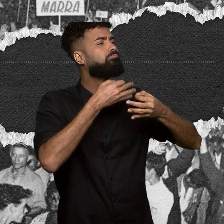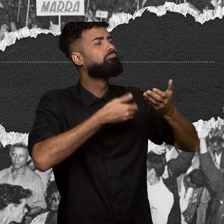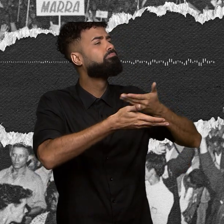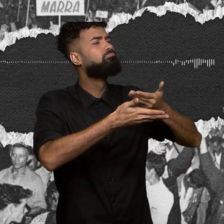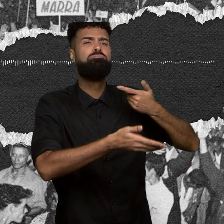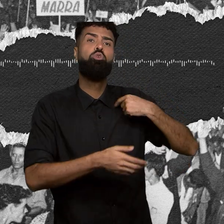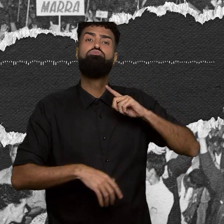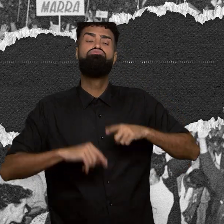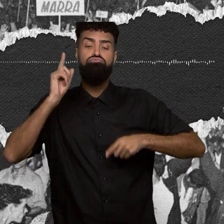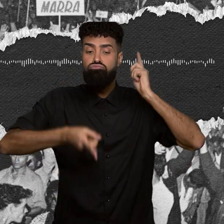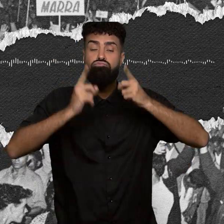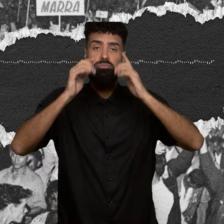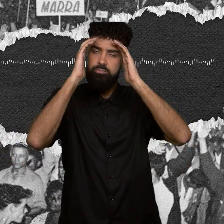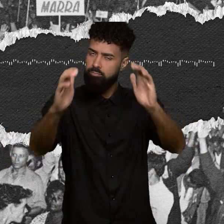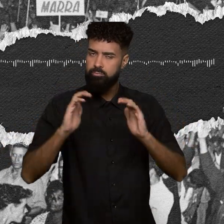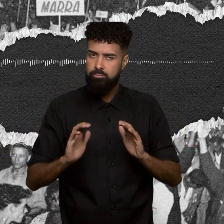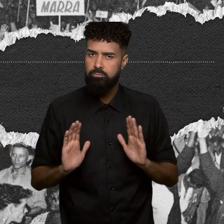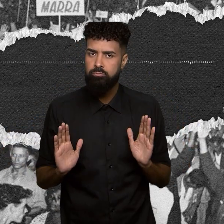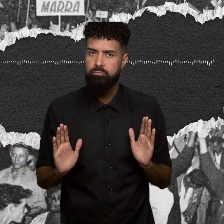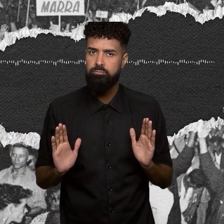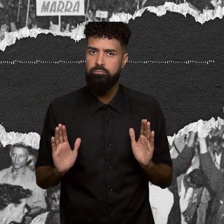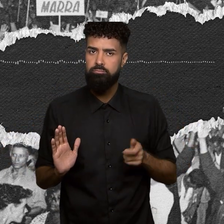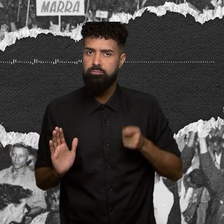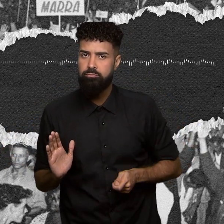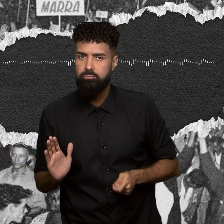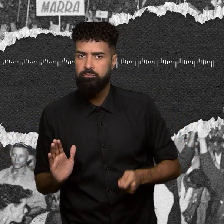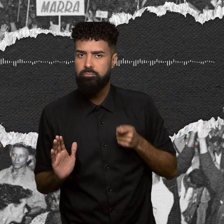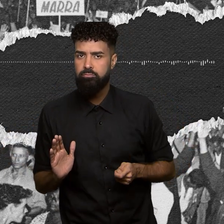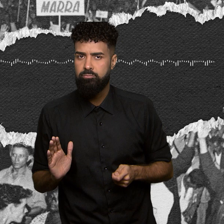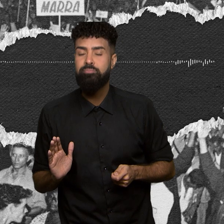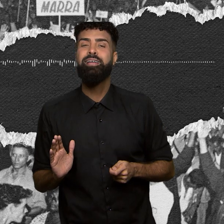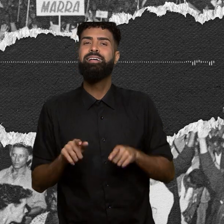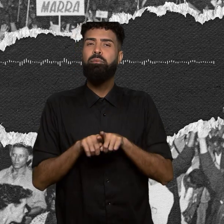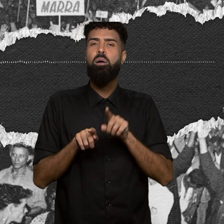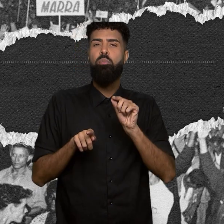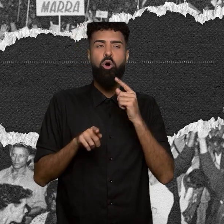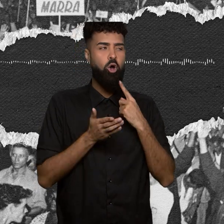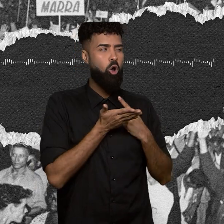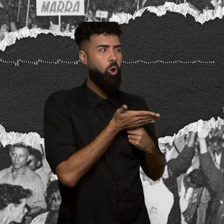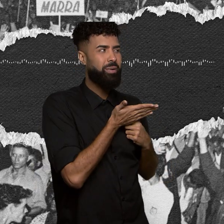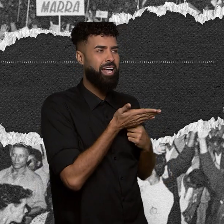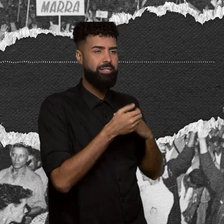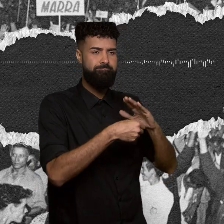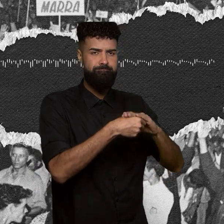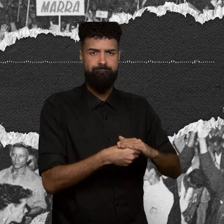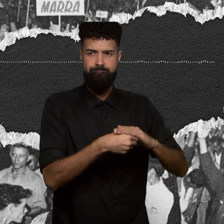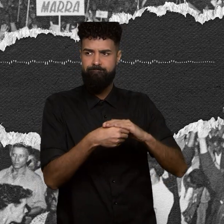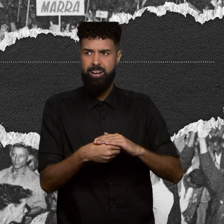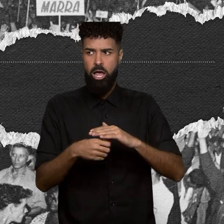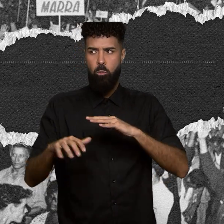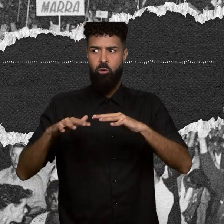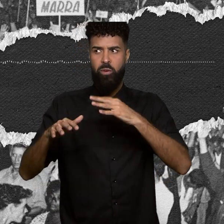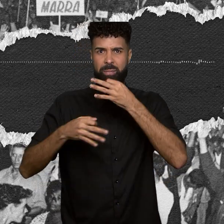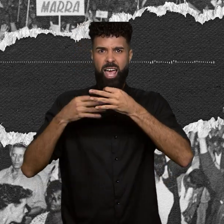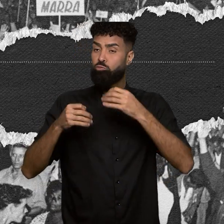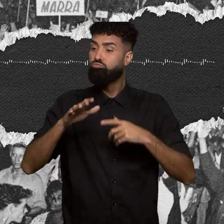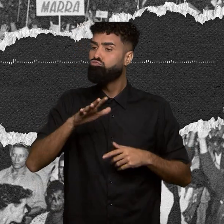baixo e também de maneira, vamos dizer, combinada com repressão. Houve muitos expurgos, né? Muitos